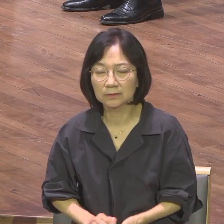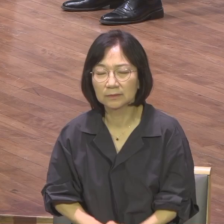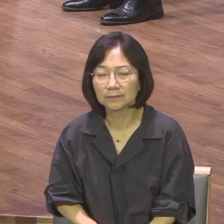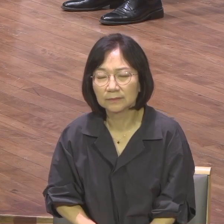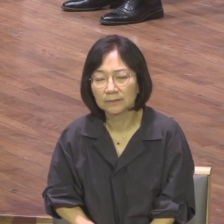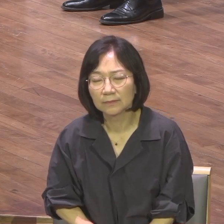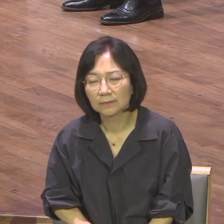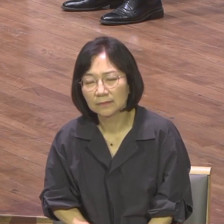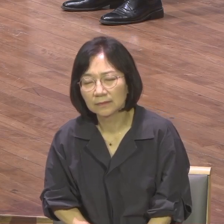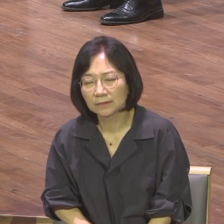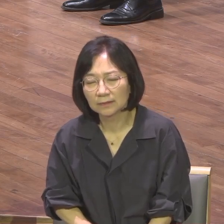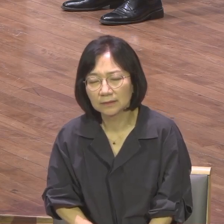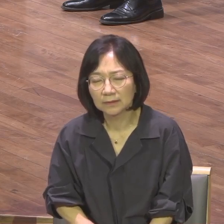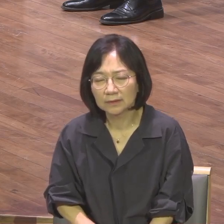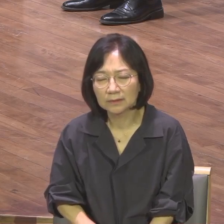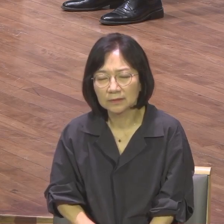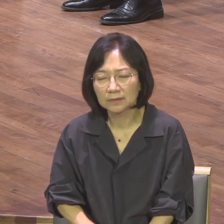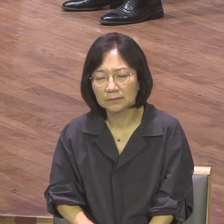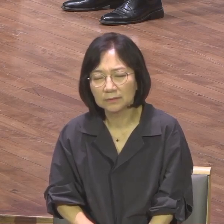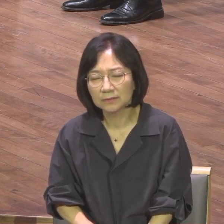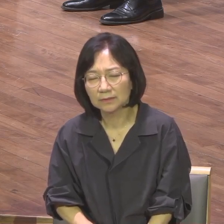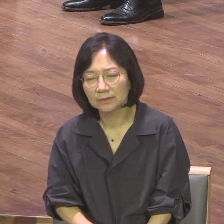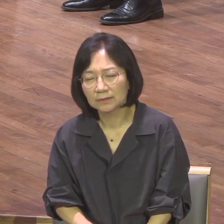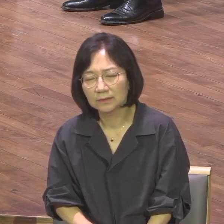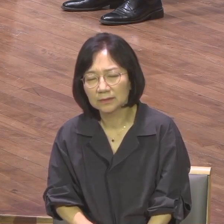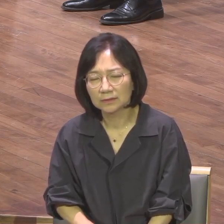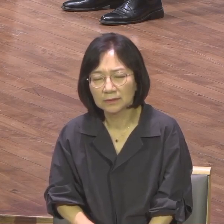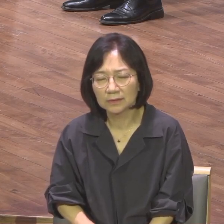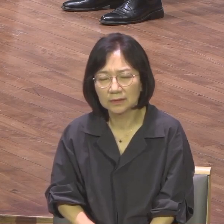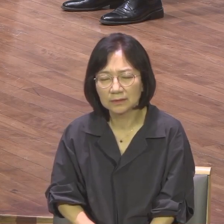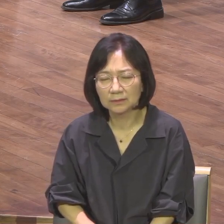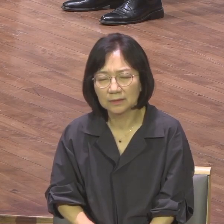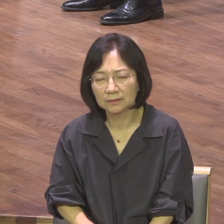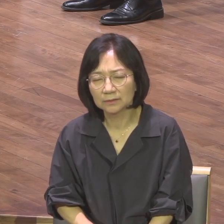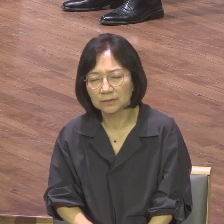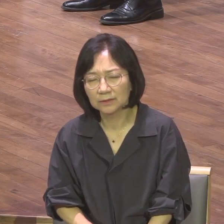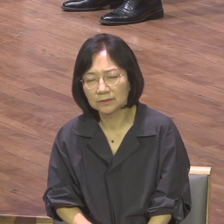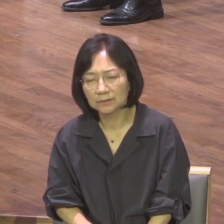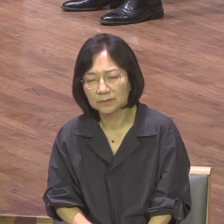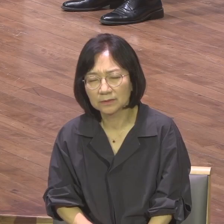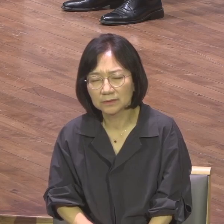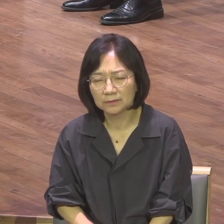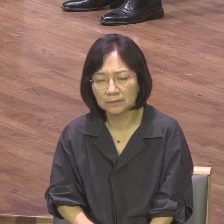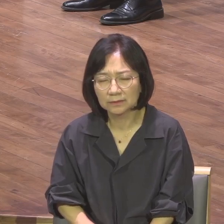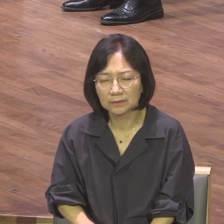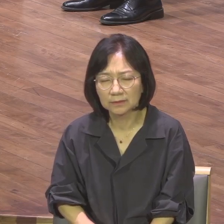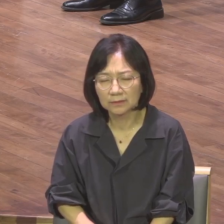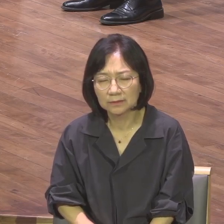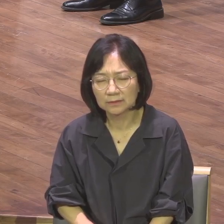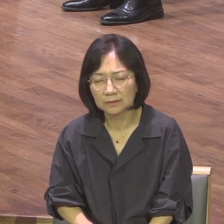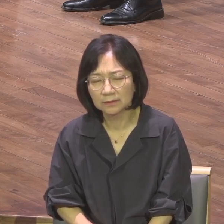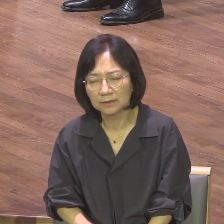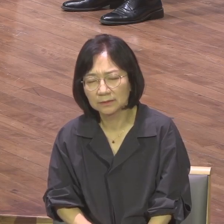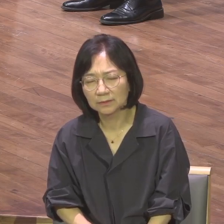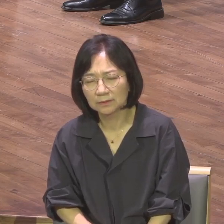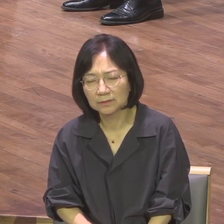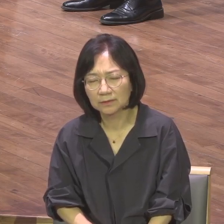영원한 흥미를 살리는 참문의로 이 맘에 우리 사랑하는 모든 교회의 강도를 하나님의 주인으로 은혜를 주시옵소서